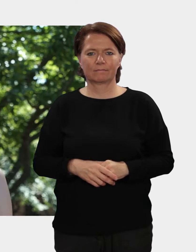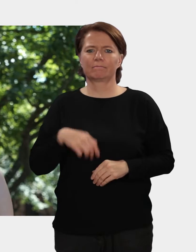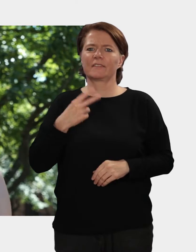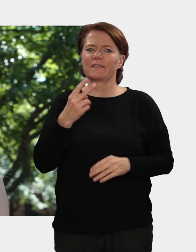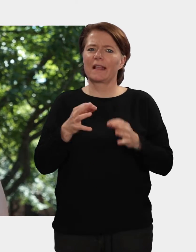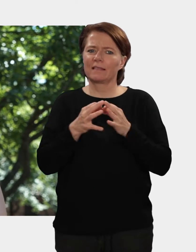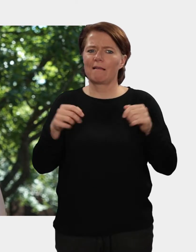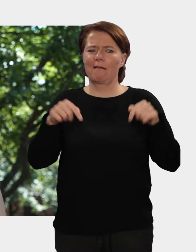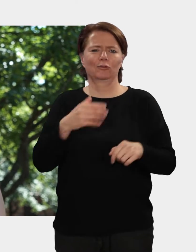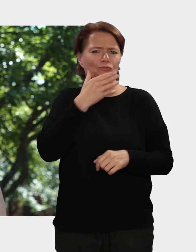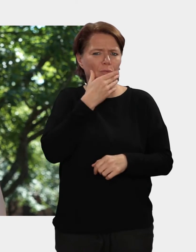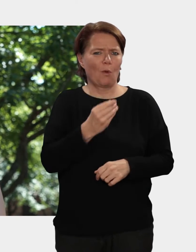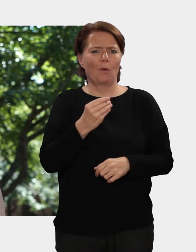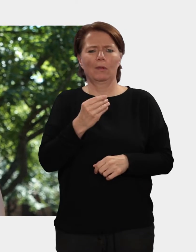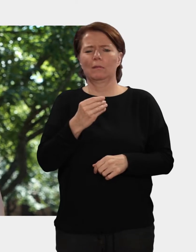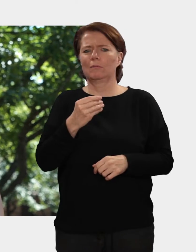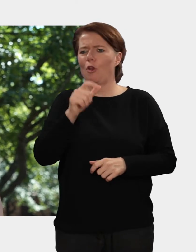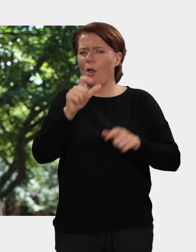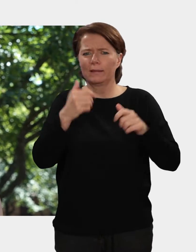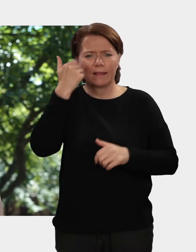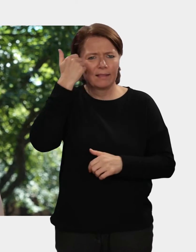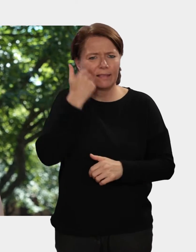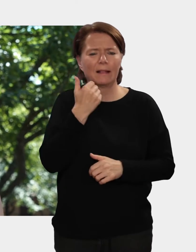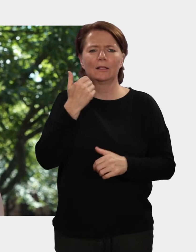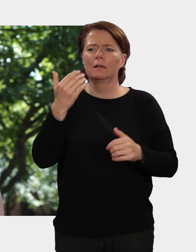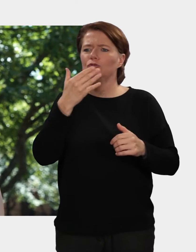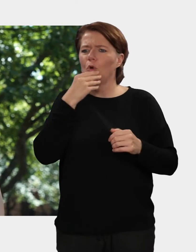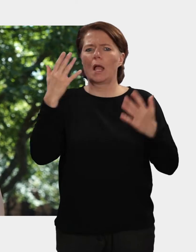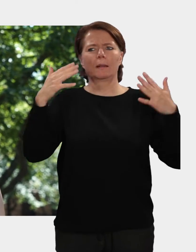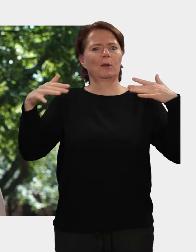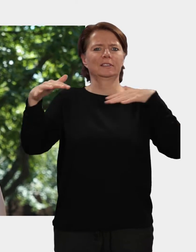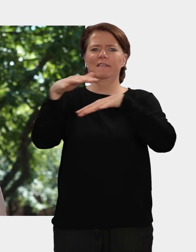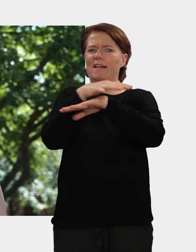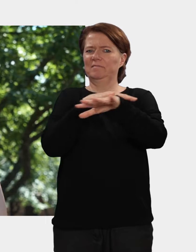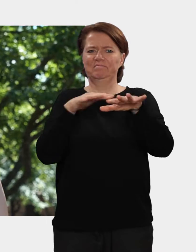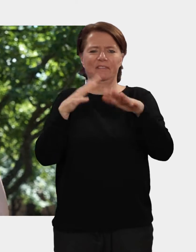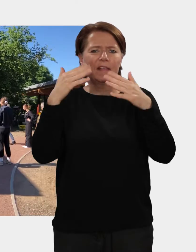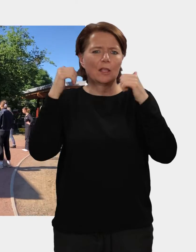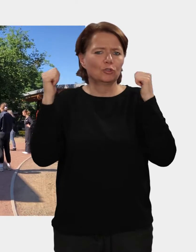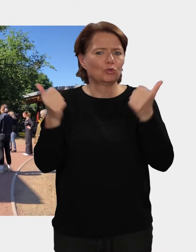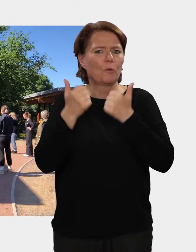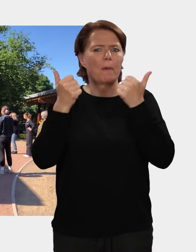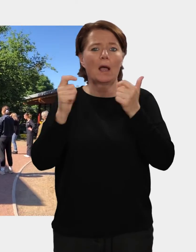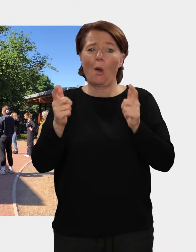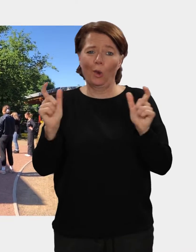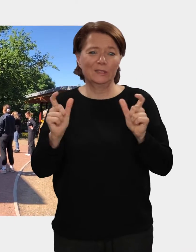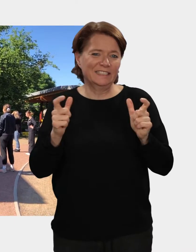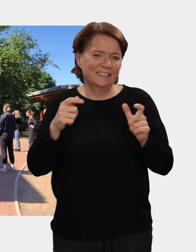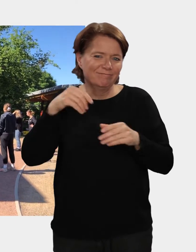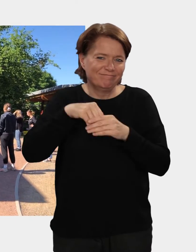Ich fand die zwei Tage auf jeden Fall sehr schön. Die Leute hier sind super nett. ist eine schöne Atmosphäre. Das Wetter war super und es